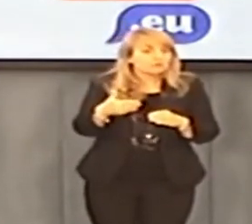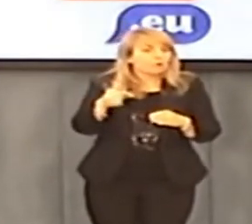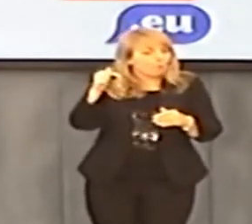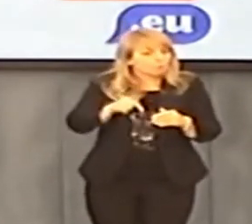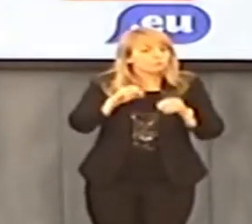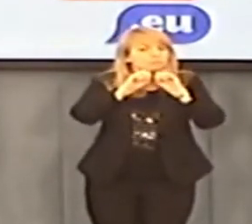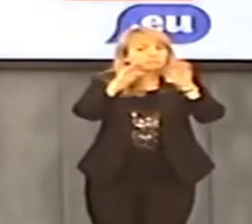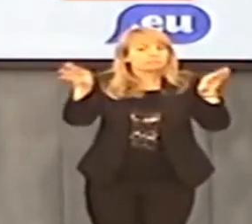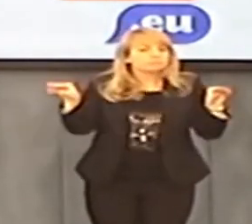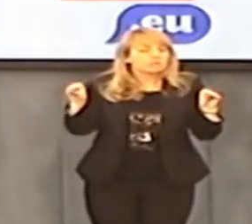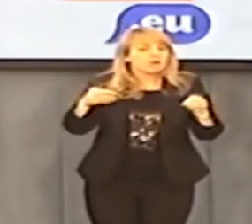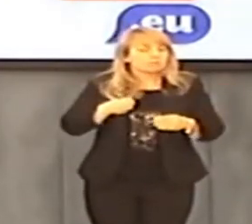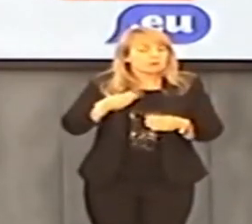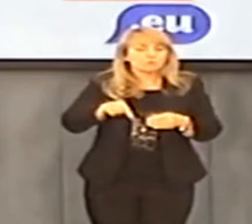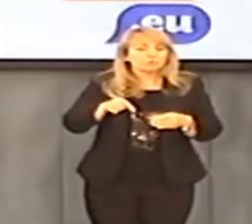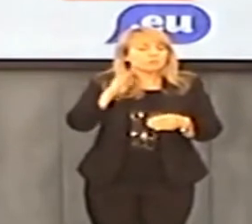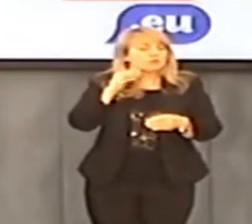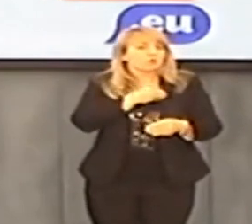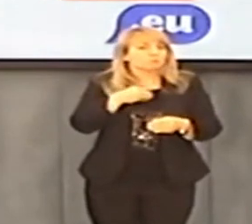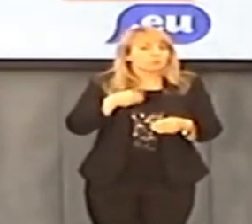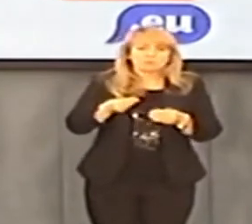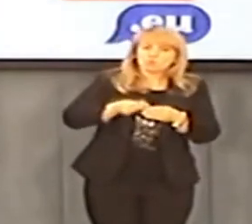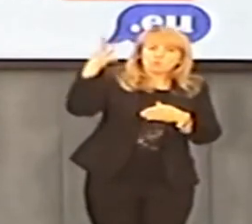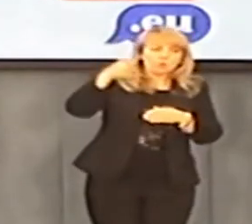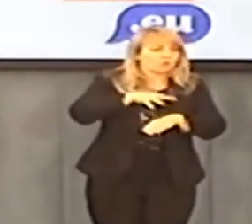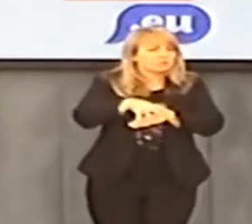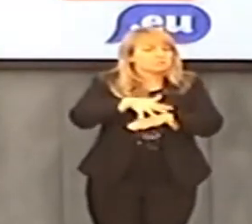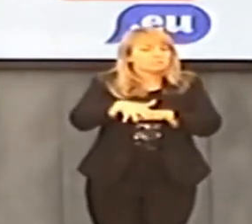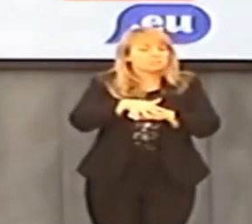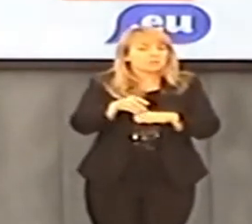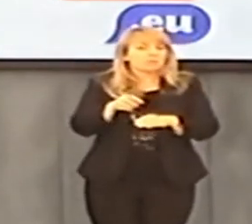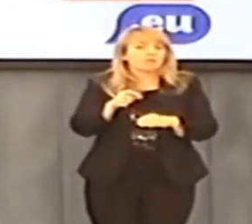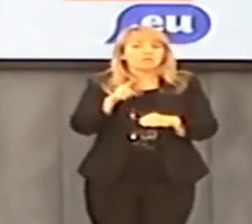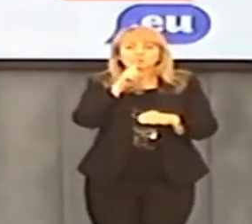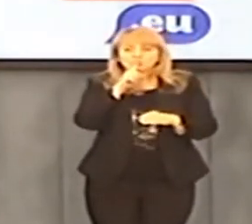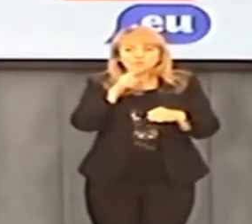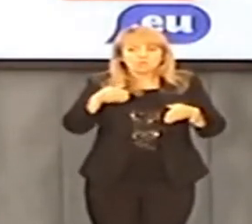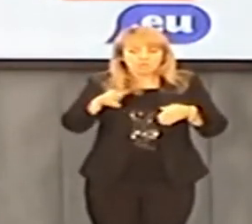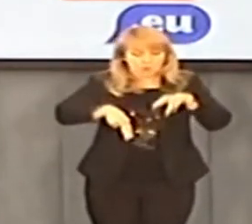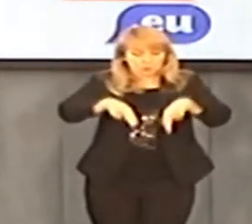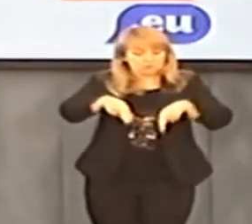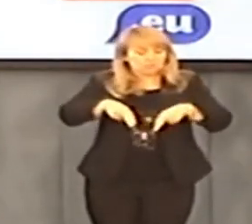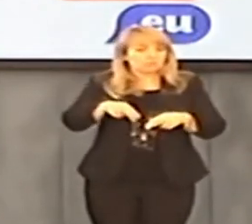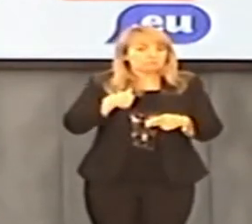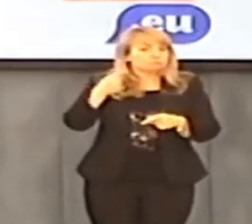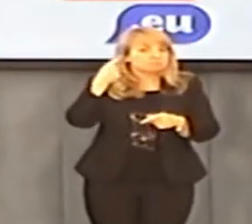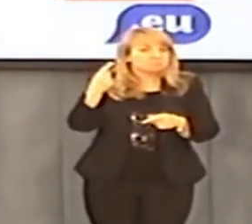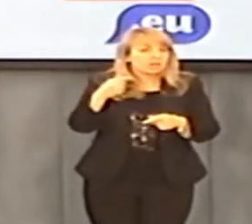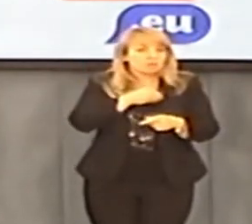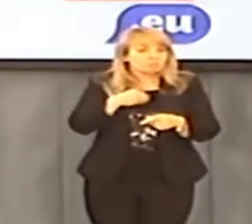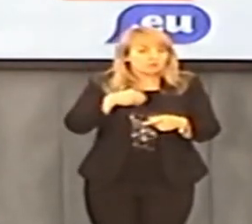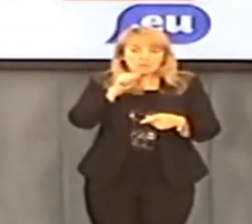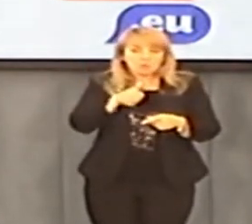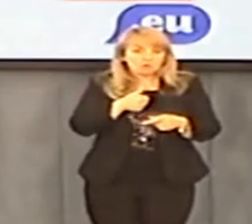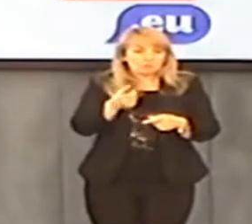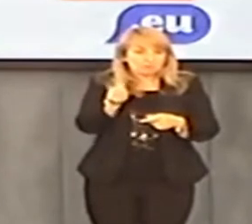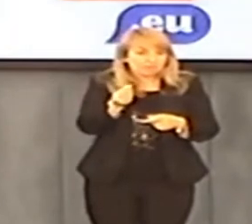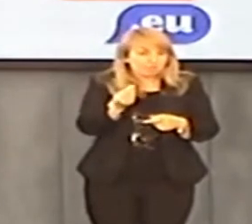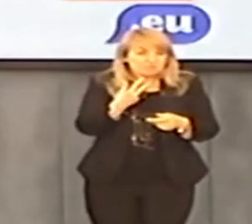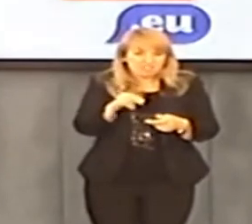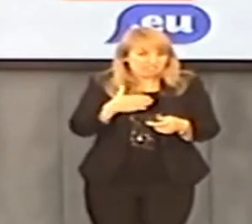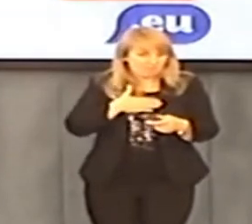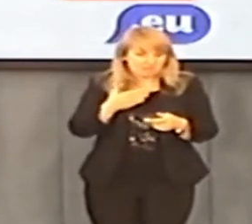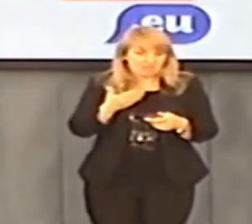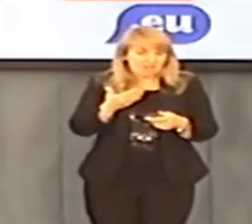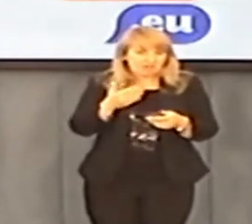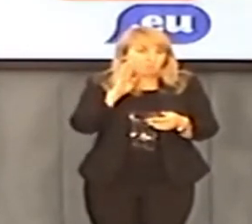Trzeba wyjaśnić te okoliczności. Mamy ponoć najdroższe systemy wygłuszania autostrad w Europie. Bardzo drogi, nikt za tyle